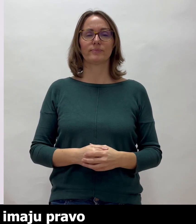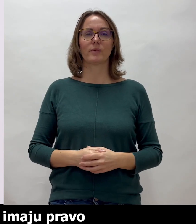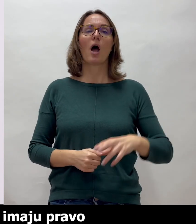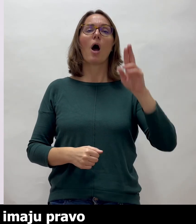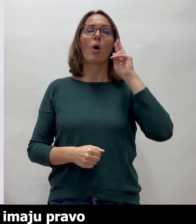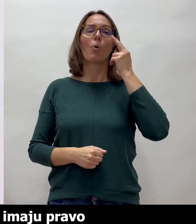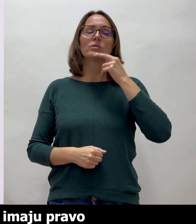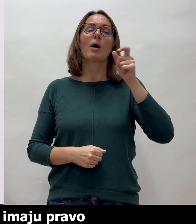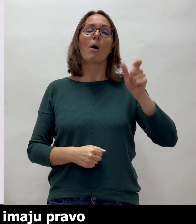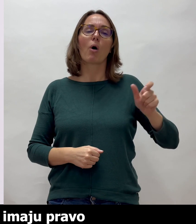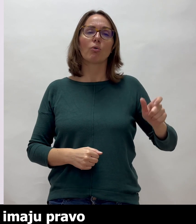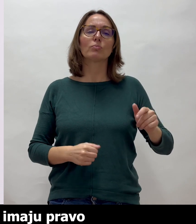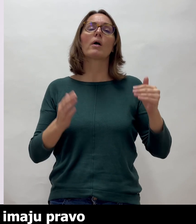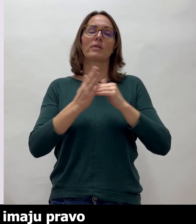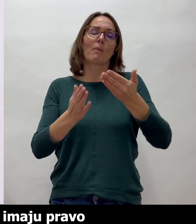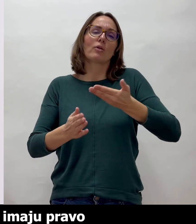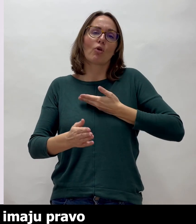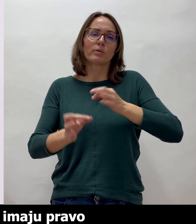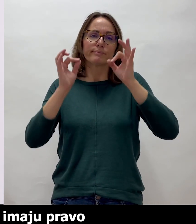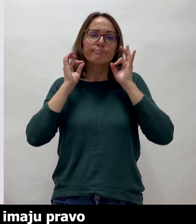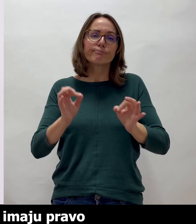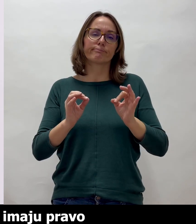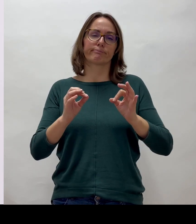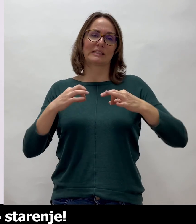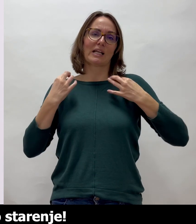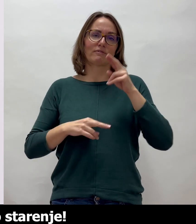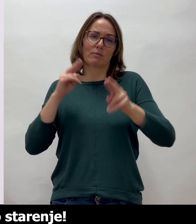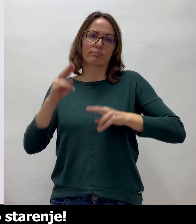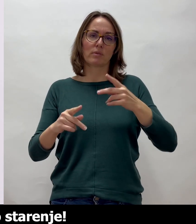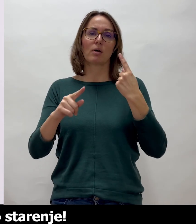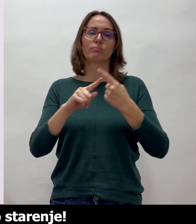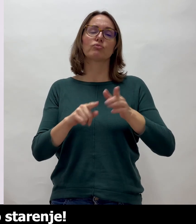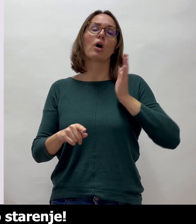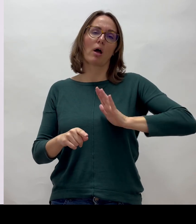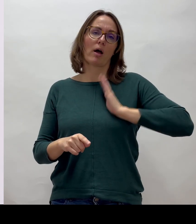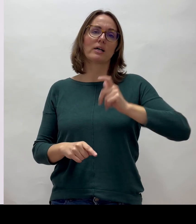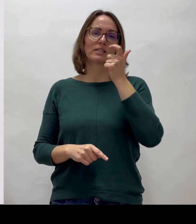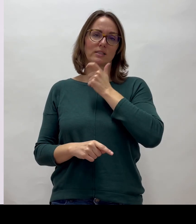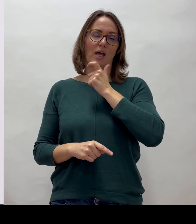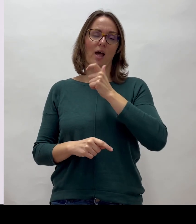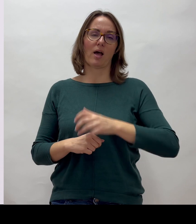Gluhosljepe osobe imaju pravo na pristupačnu zdravstvenu skrb i dostojanstveno starenje.